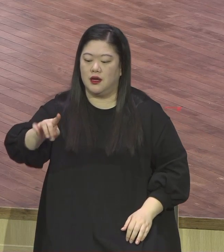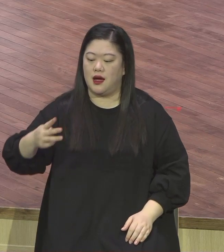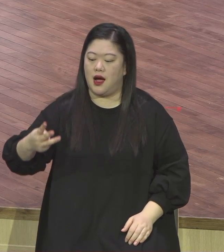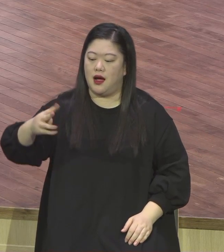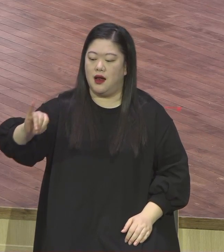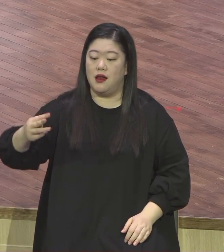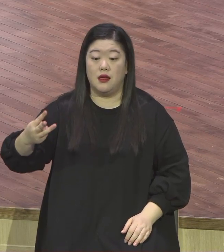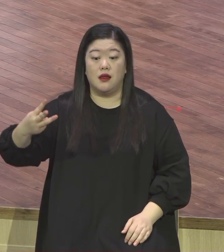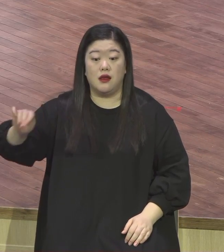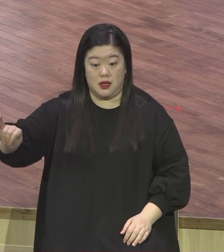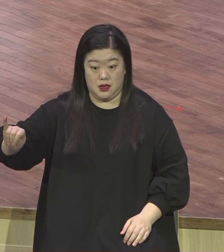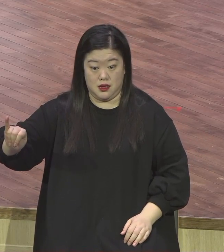나타났냐라는 것입니다.